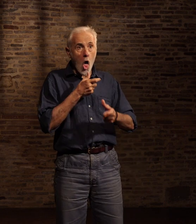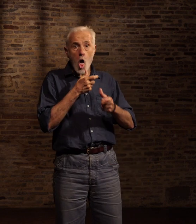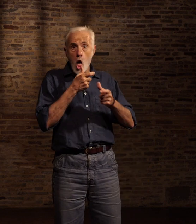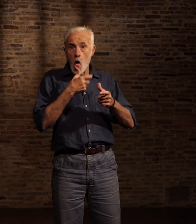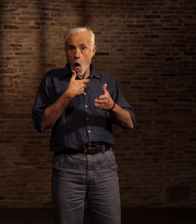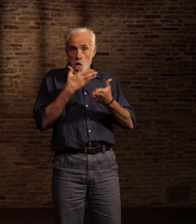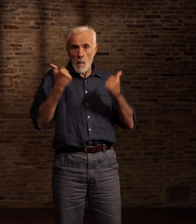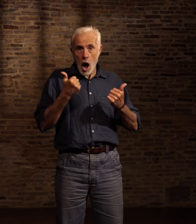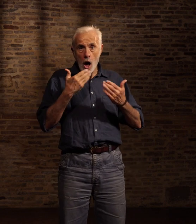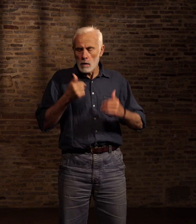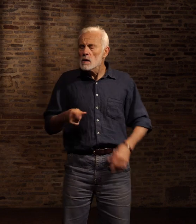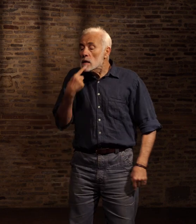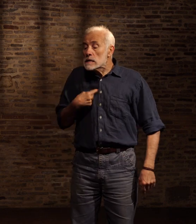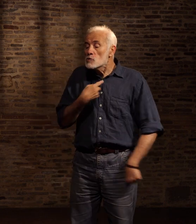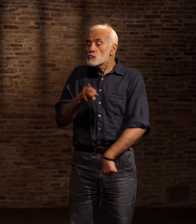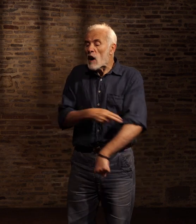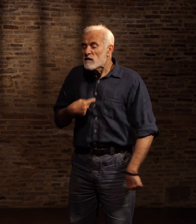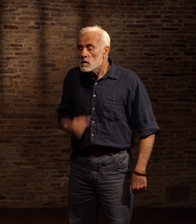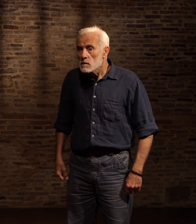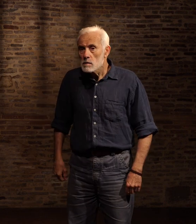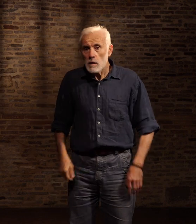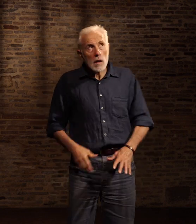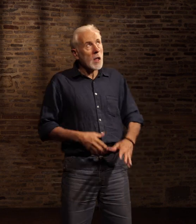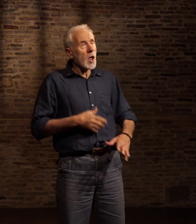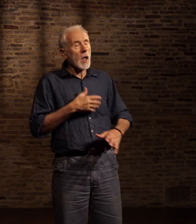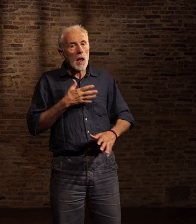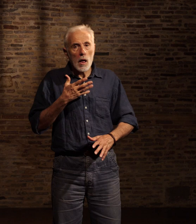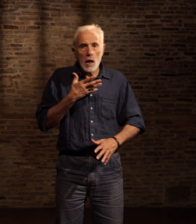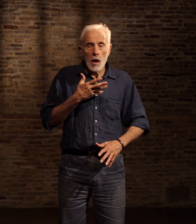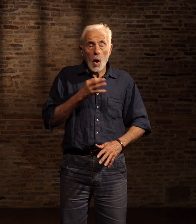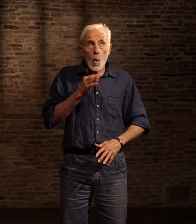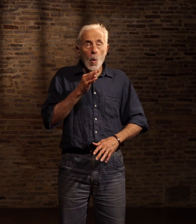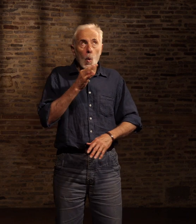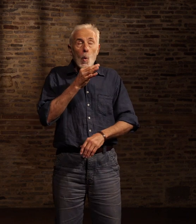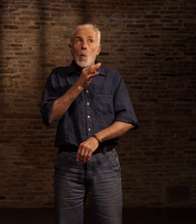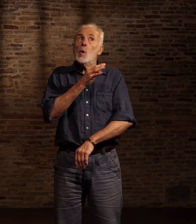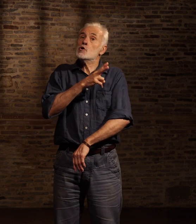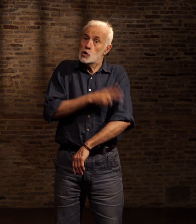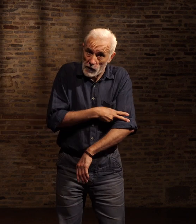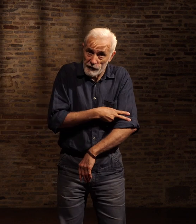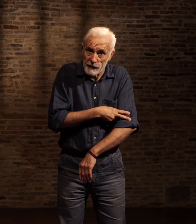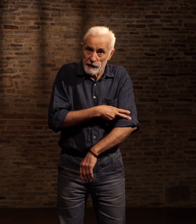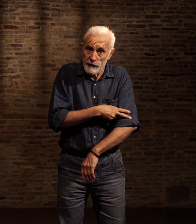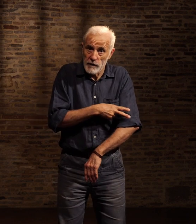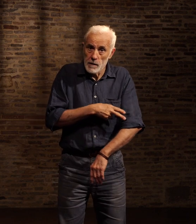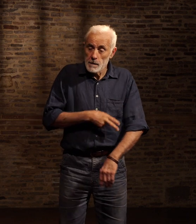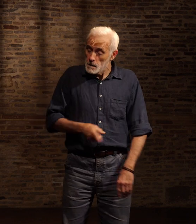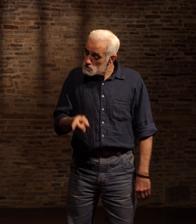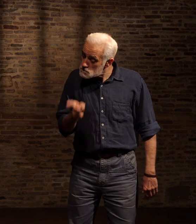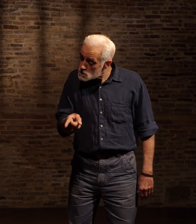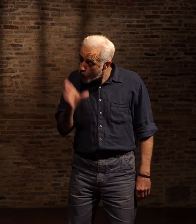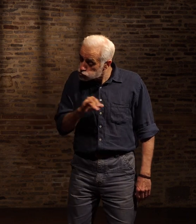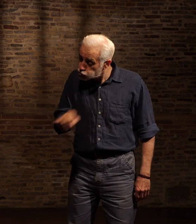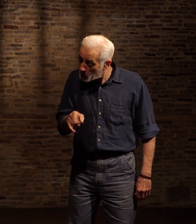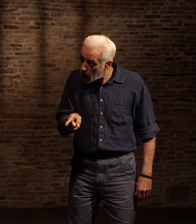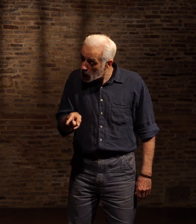sais pas Chef ! Tu m'appelles Chef ? Oui, oui Oui Chef Tâche de ne jamais